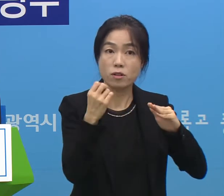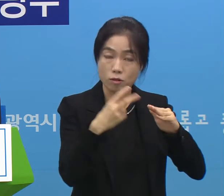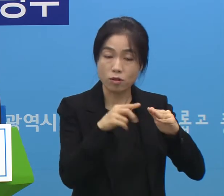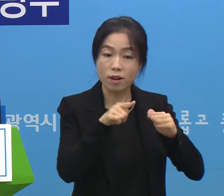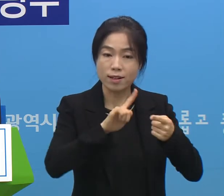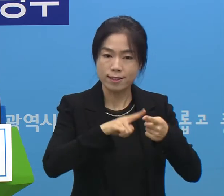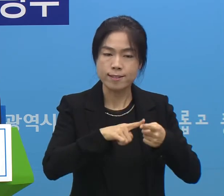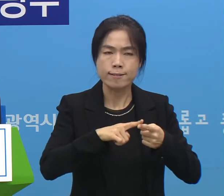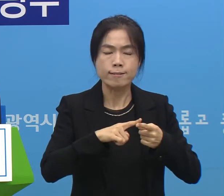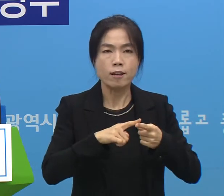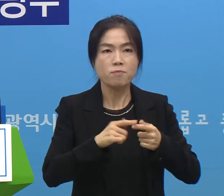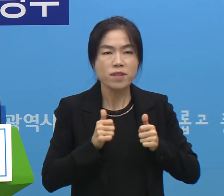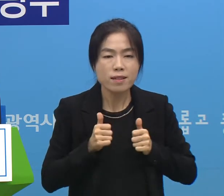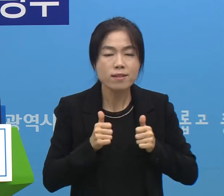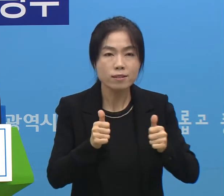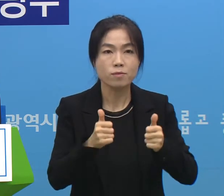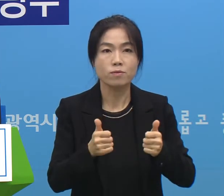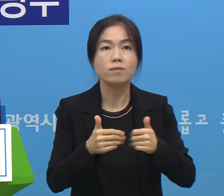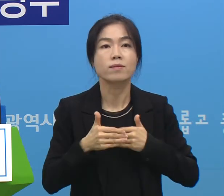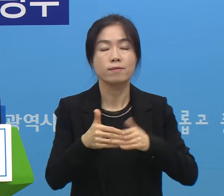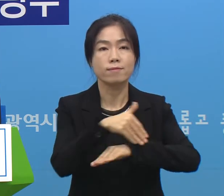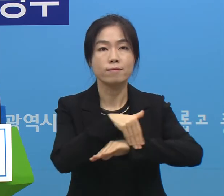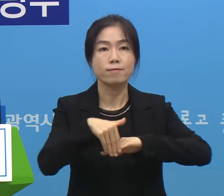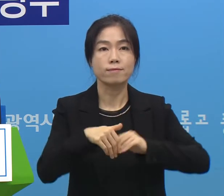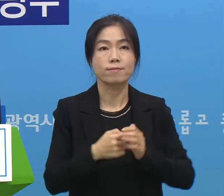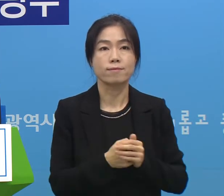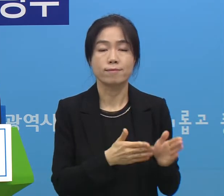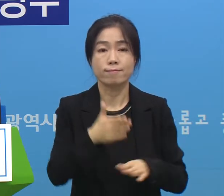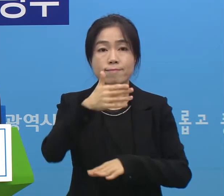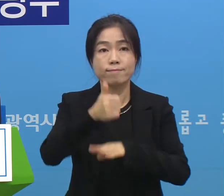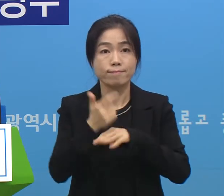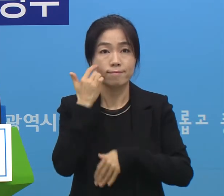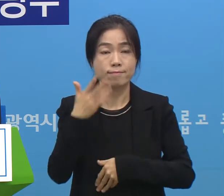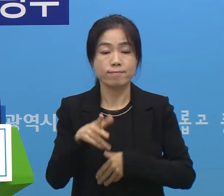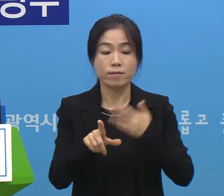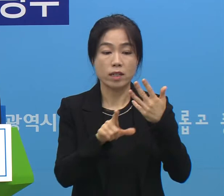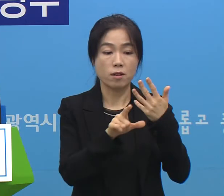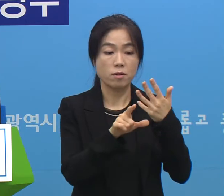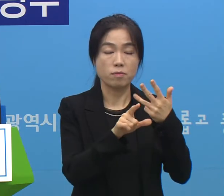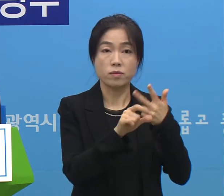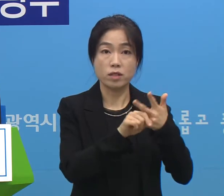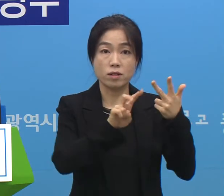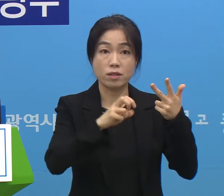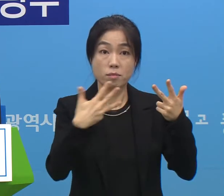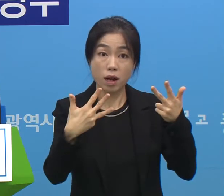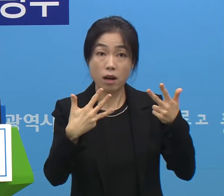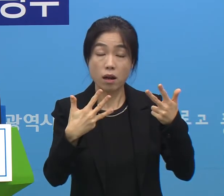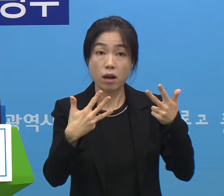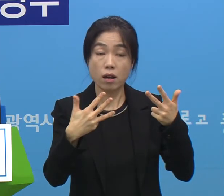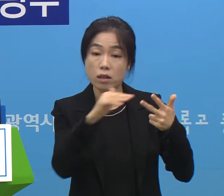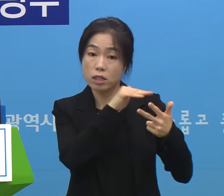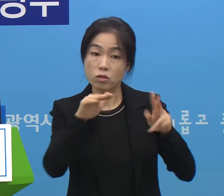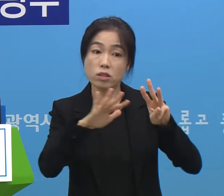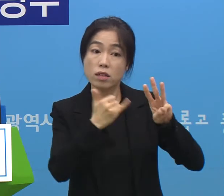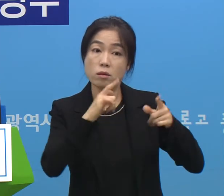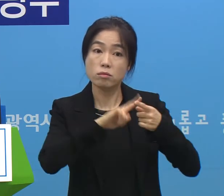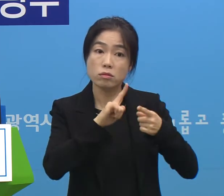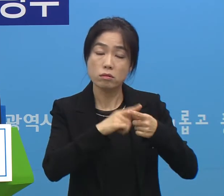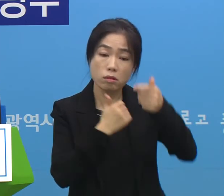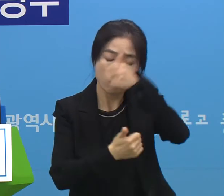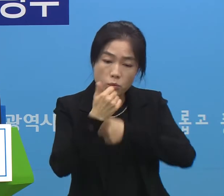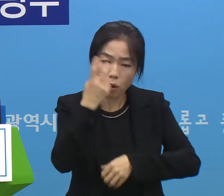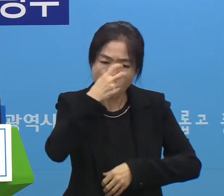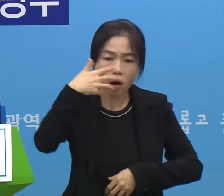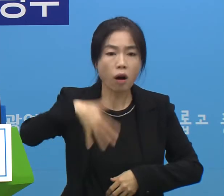저희들이 박차를 가해서 진행할 예정입니다 마지막 질문으로 28일 기준 3명에 대해서는 왜 역학조사가 정확하게